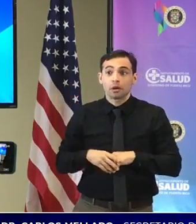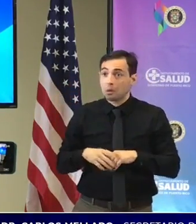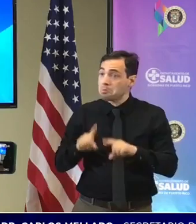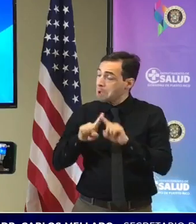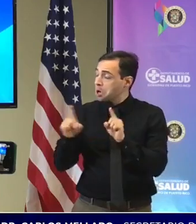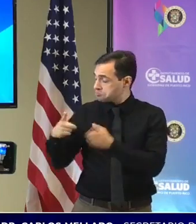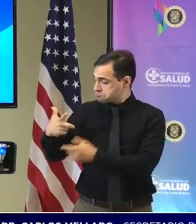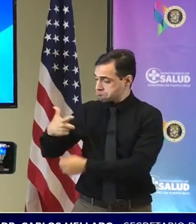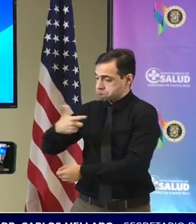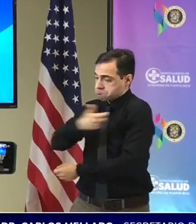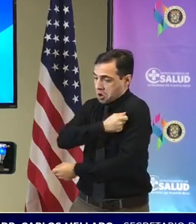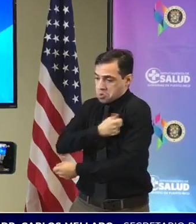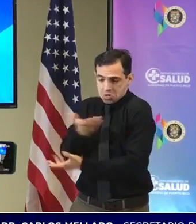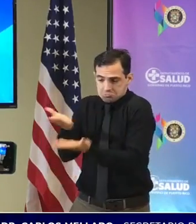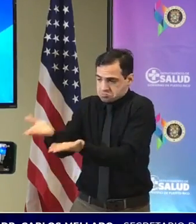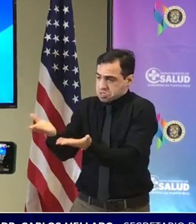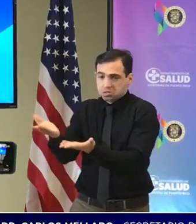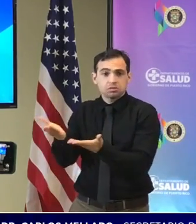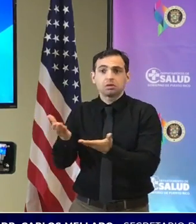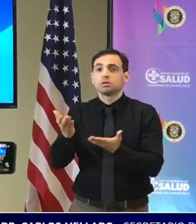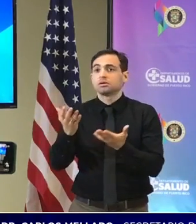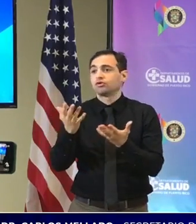vacuna y que nadie muera eso es lo importante